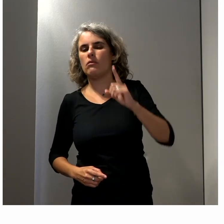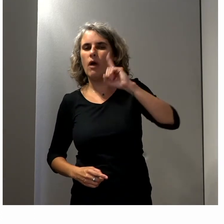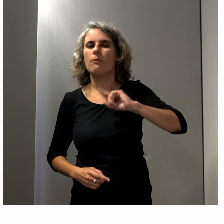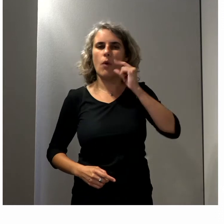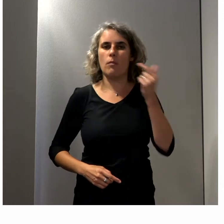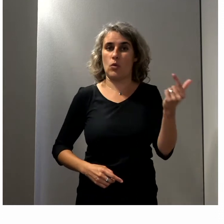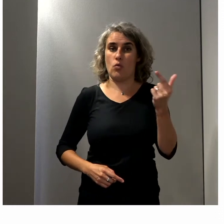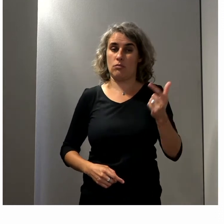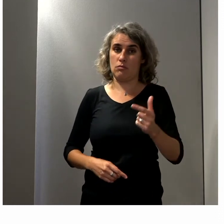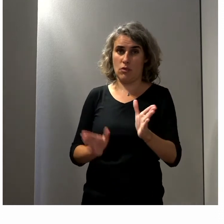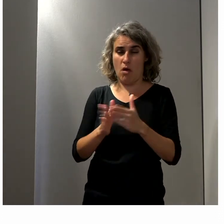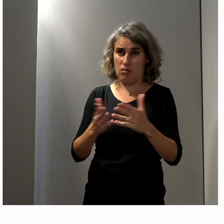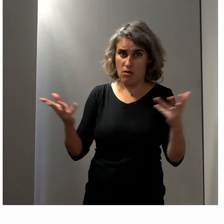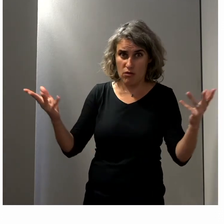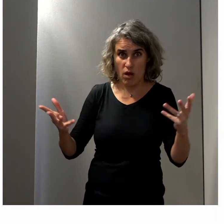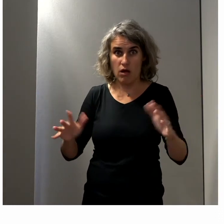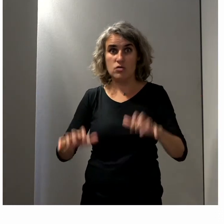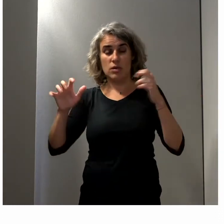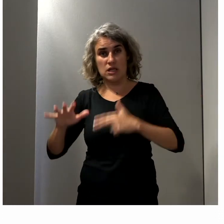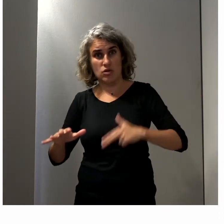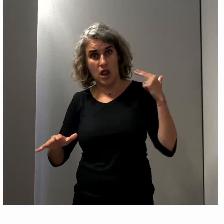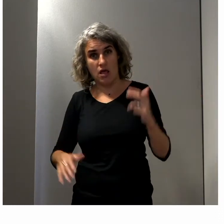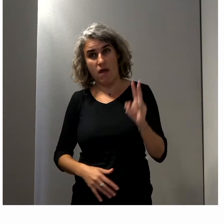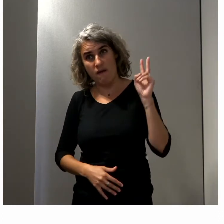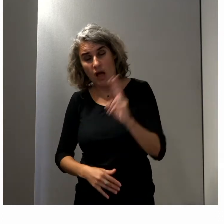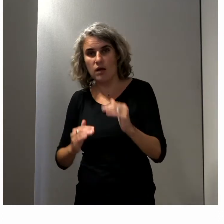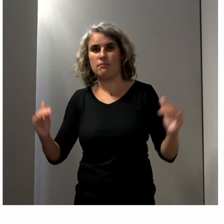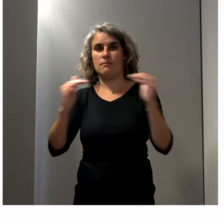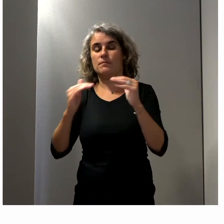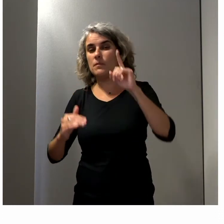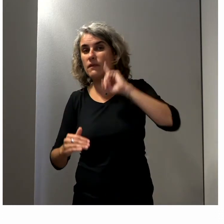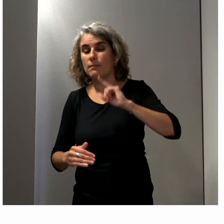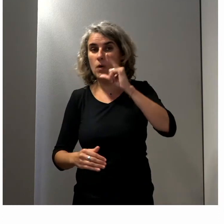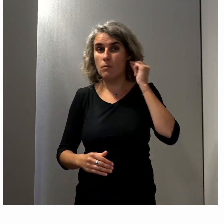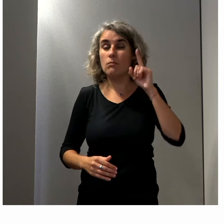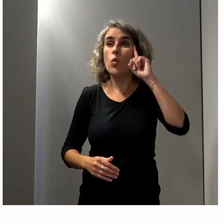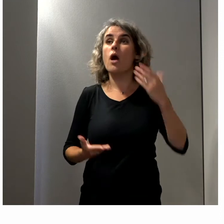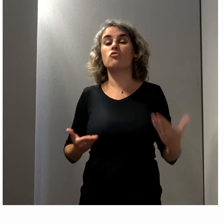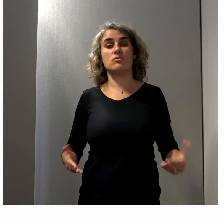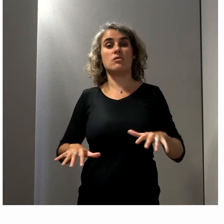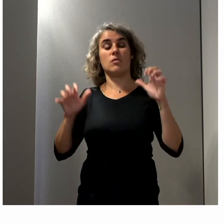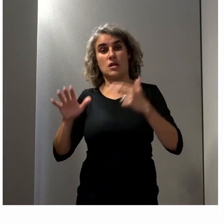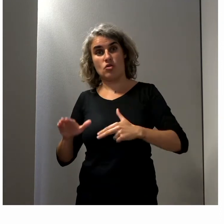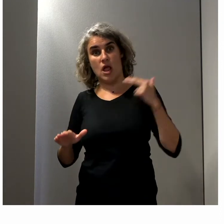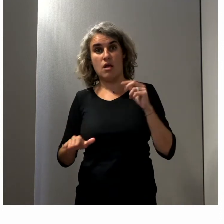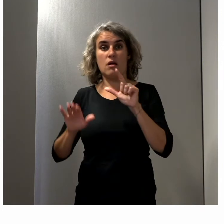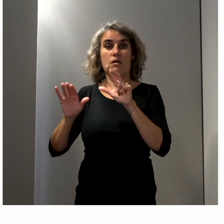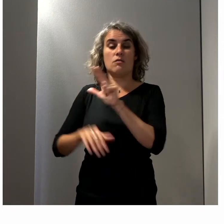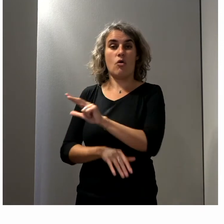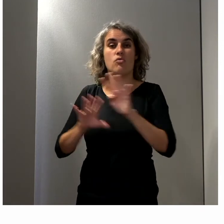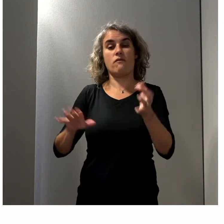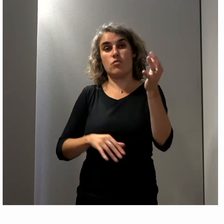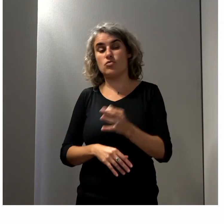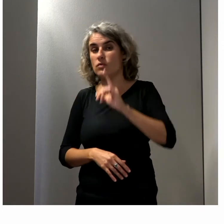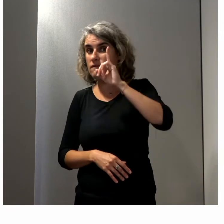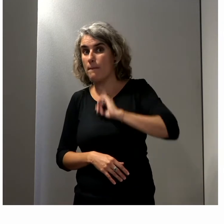demandait une vraie parité hommes-femmes au sein de l'Assemblée nationale française, puisqu'aujourd'hui, 39% de femmes sont positionnées à